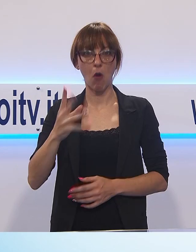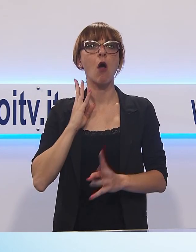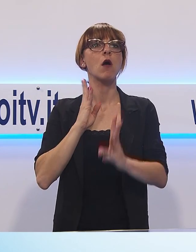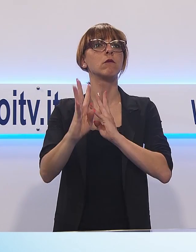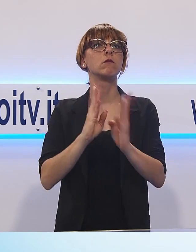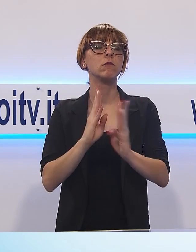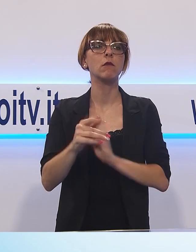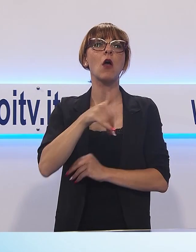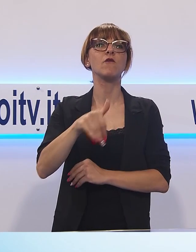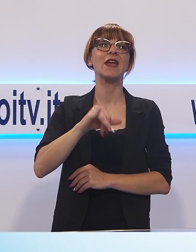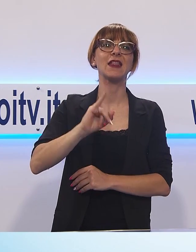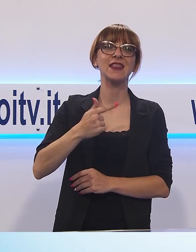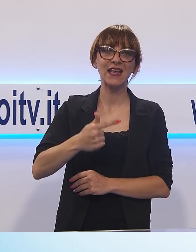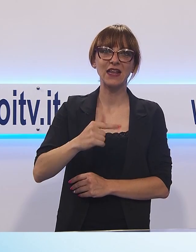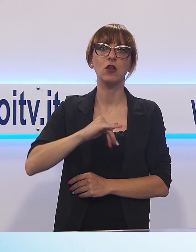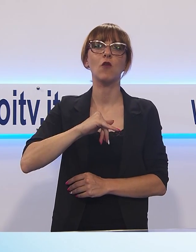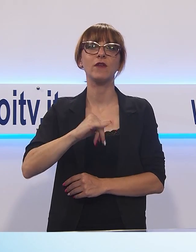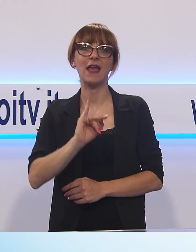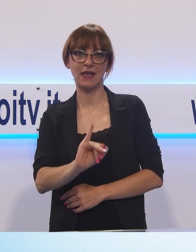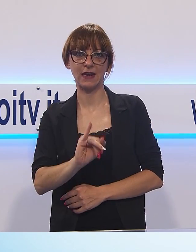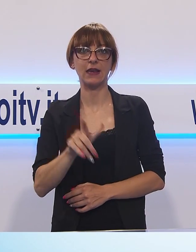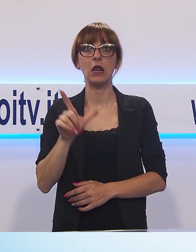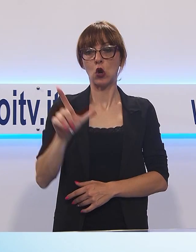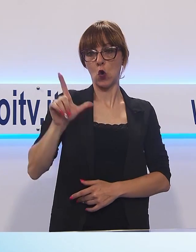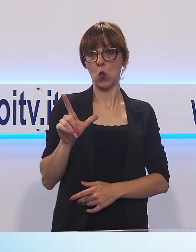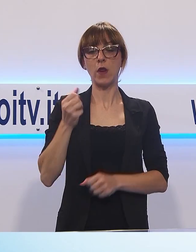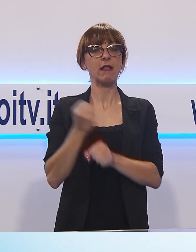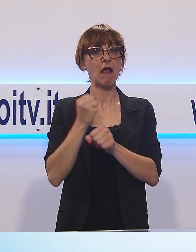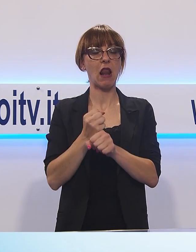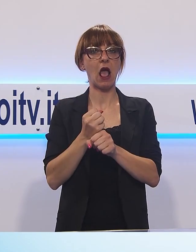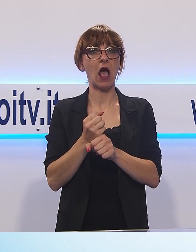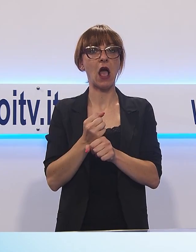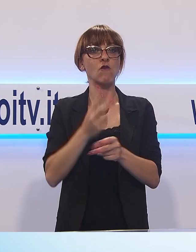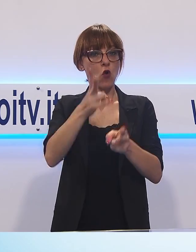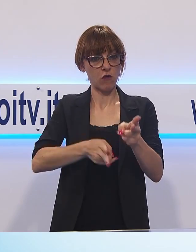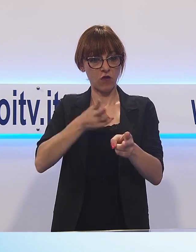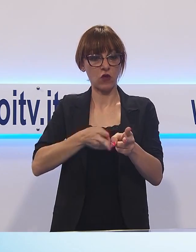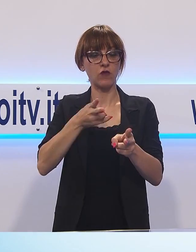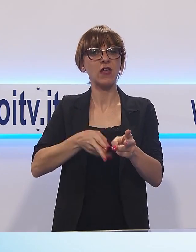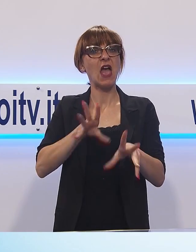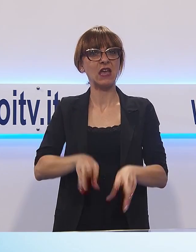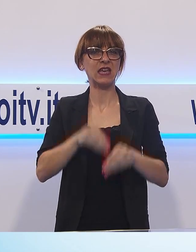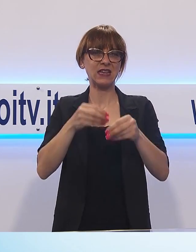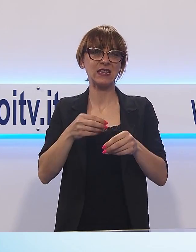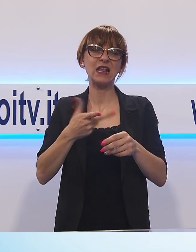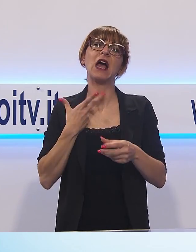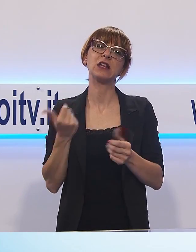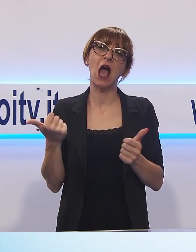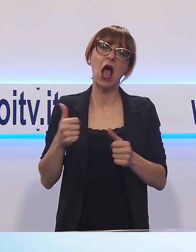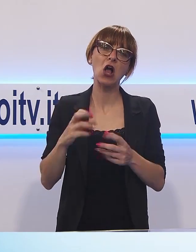Ingrillini. Da lunedì sono iniziati anche i lavori delle ferrovie a rendere ancora più difficoltosa la situazione. Vediamo.